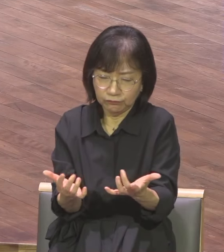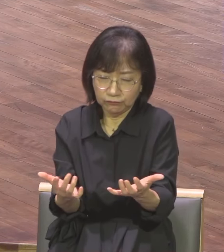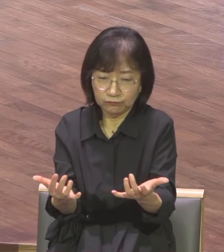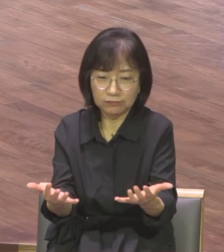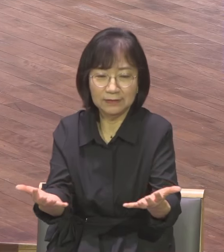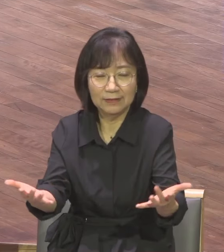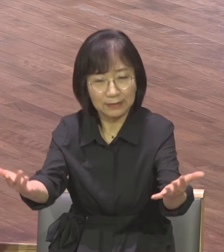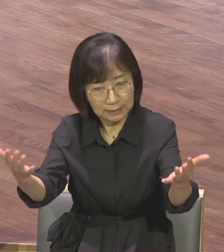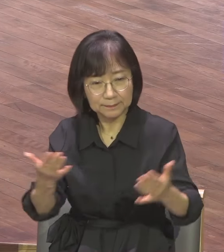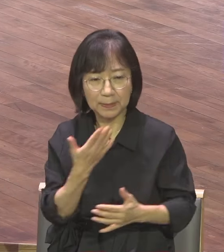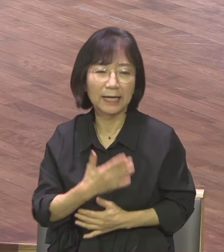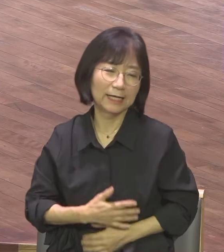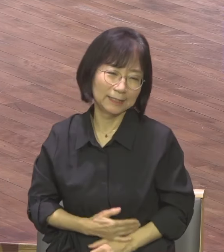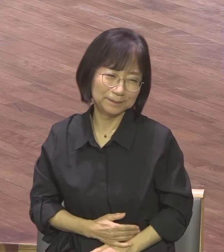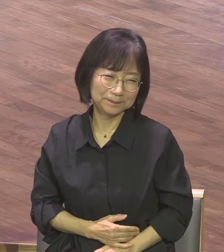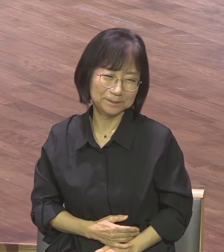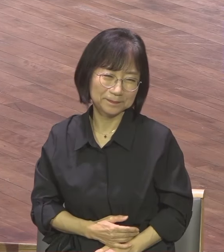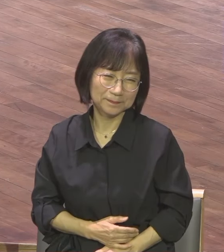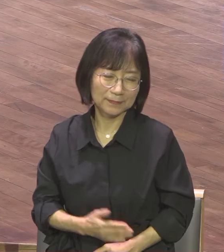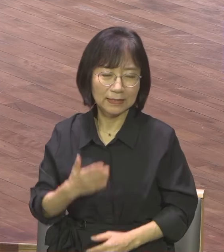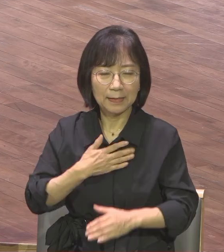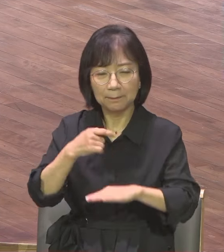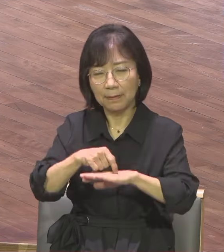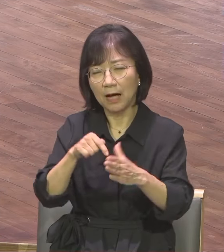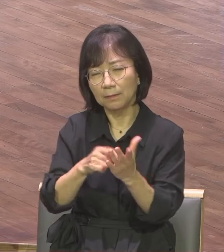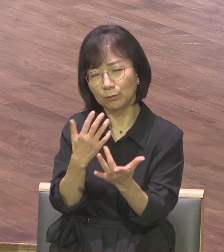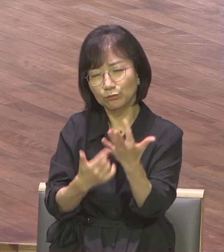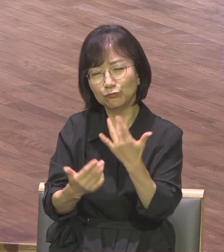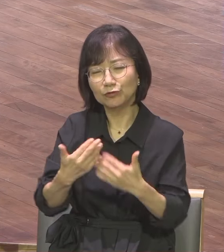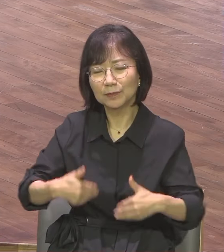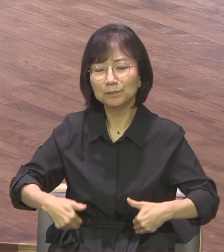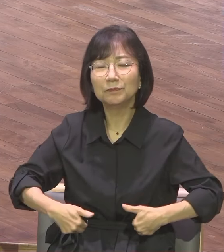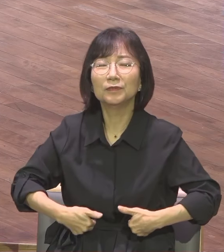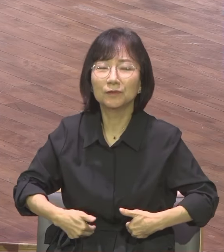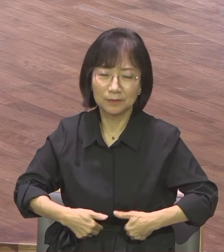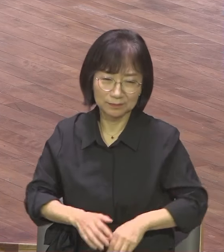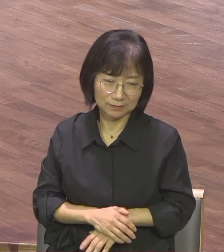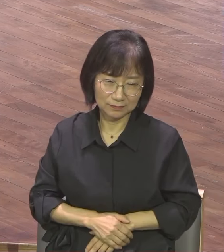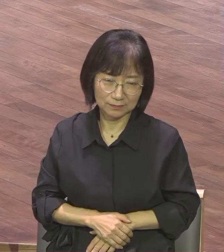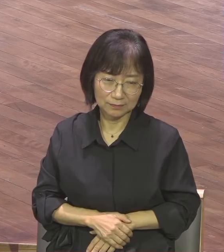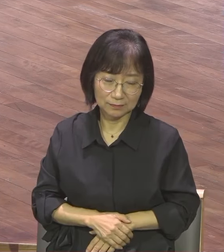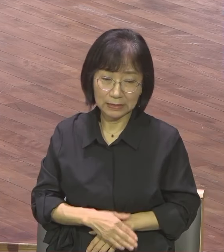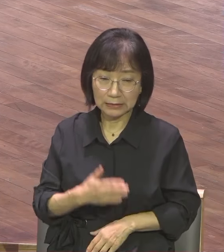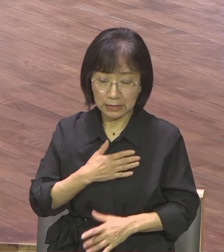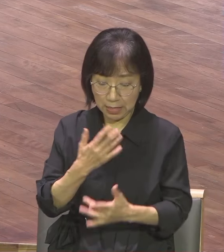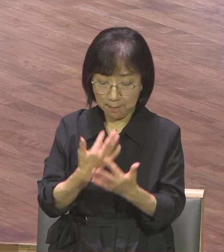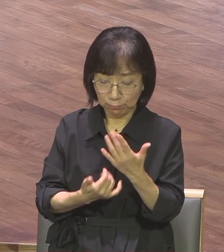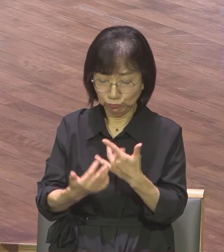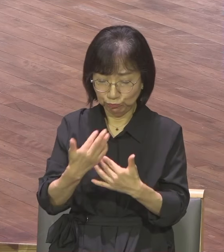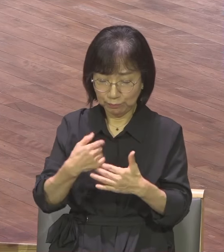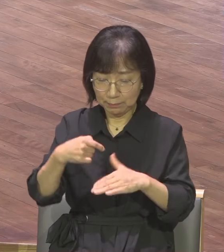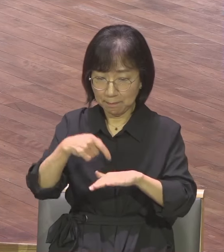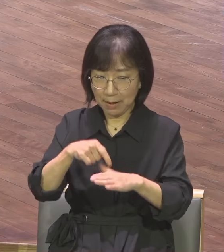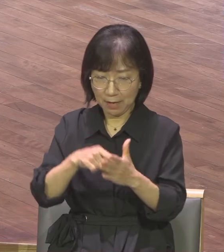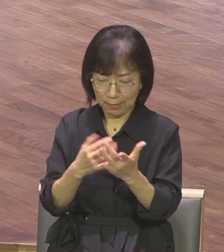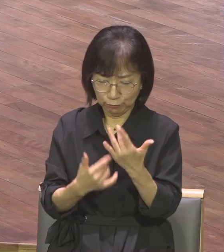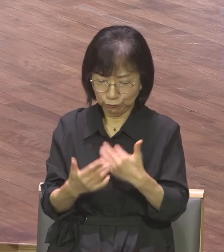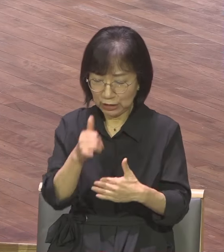불이 없는데 어떻게 후손들에게 가문에게 예수만이 기리오 진리오 생명이라고 말합니까